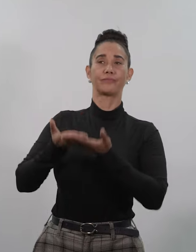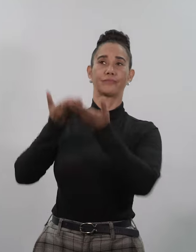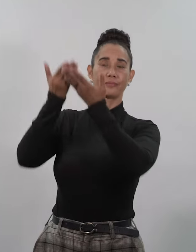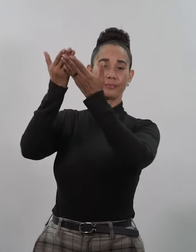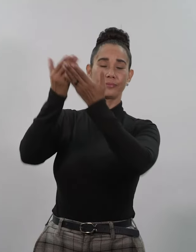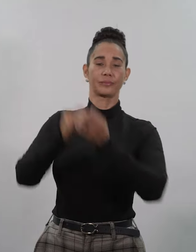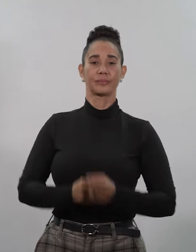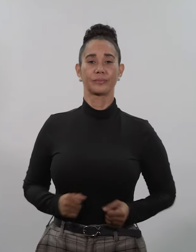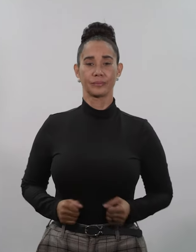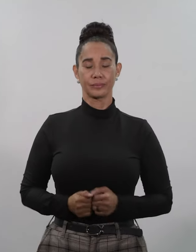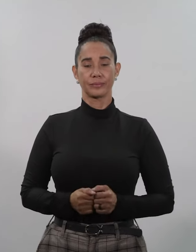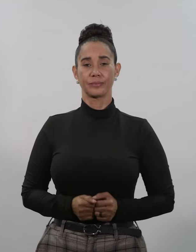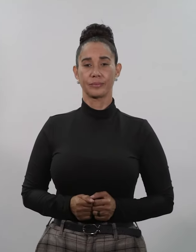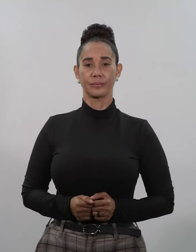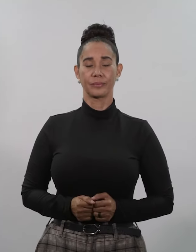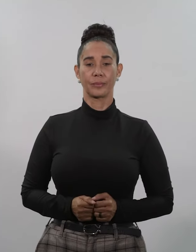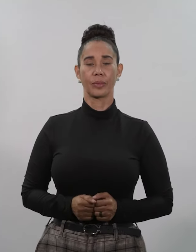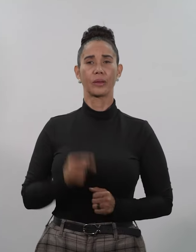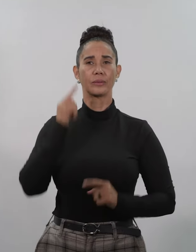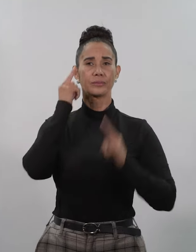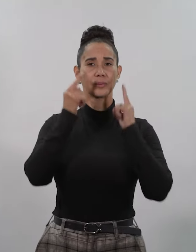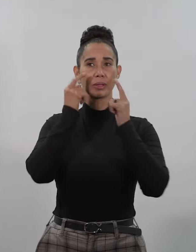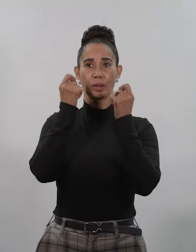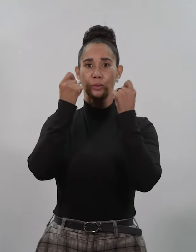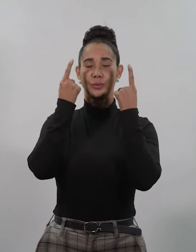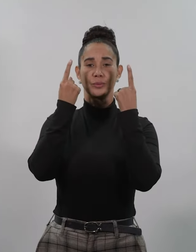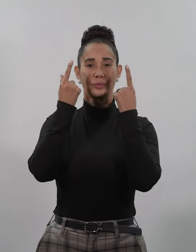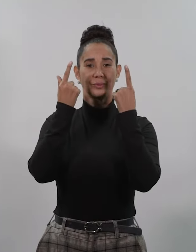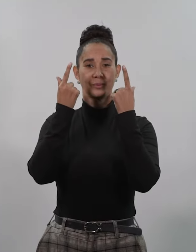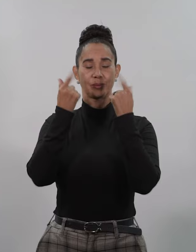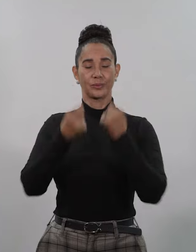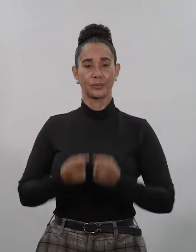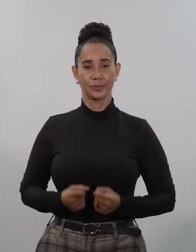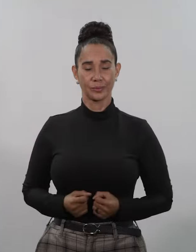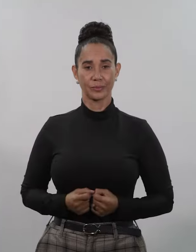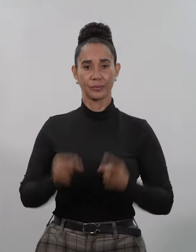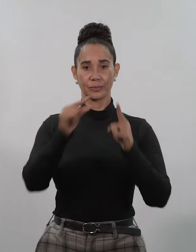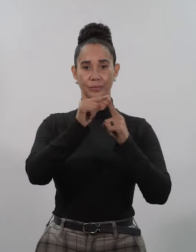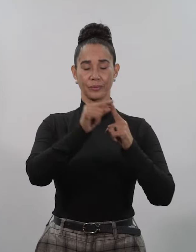Adiós. Se quedaron admirados. Palabra del Señor.